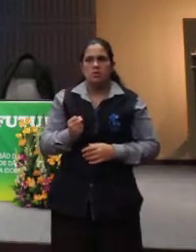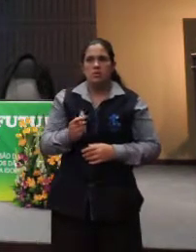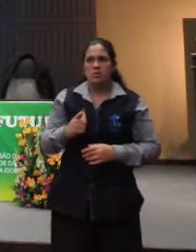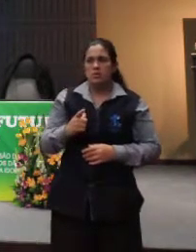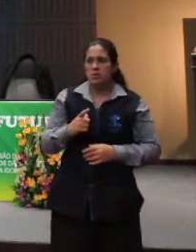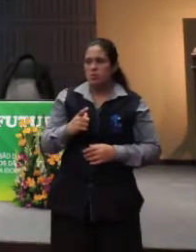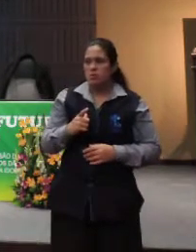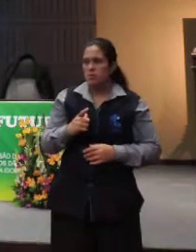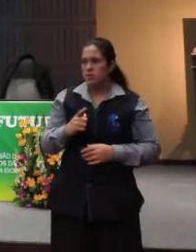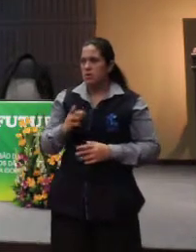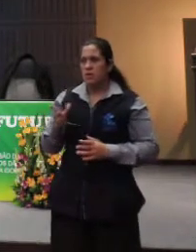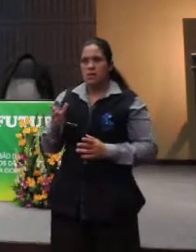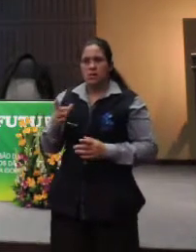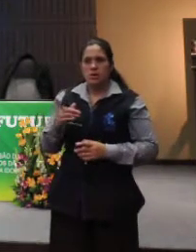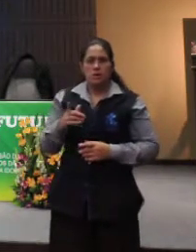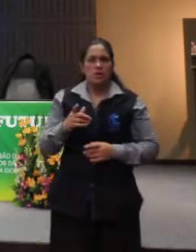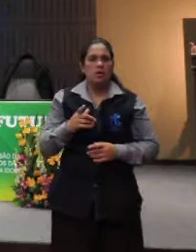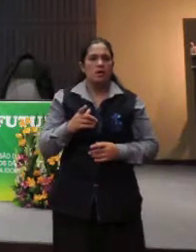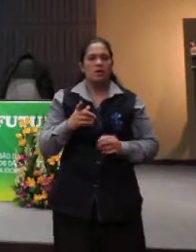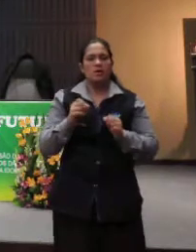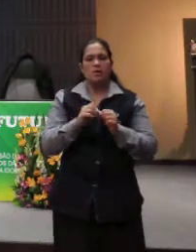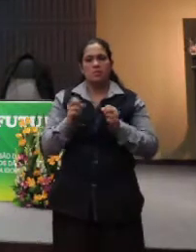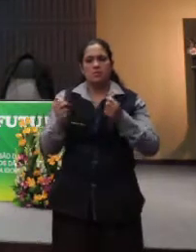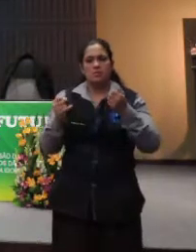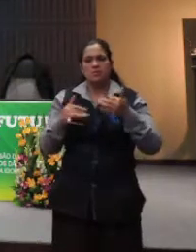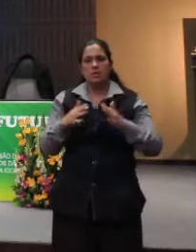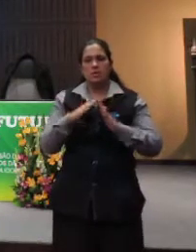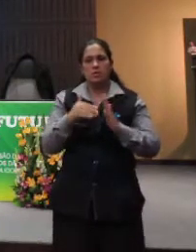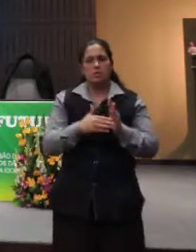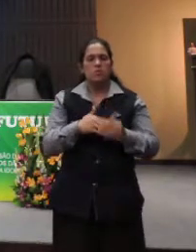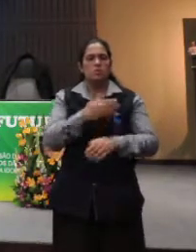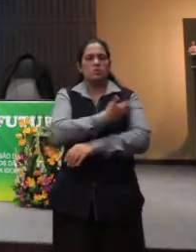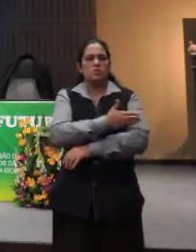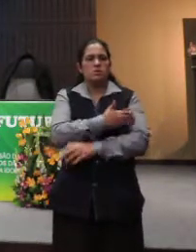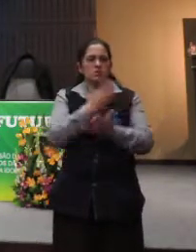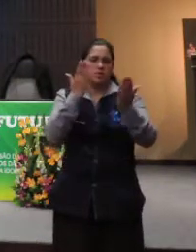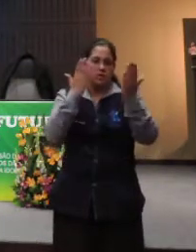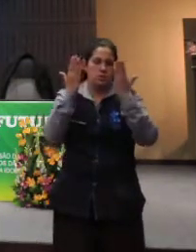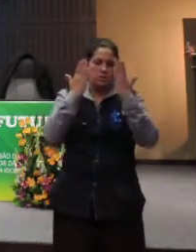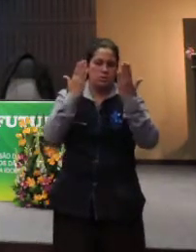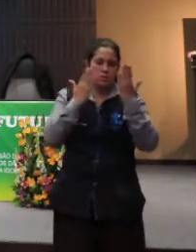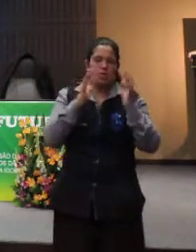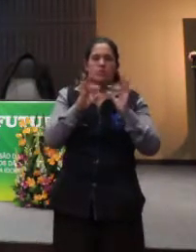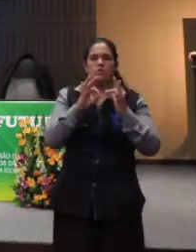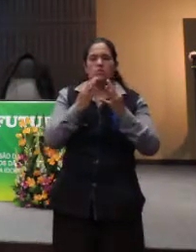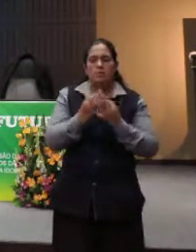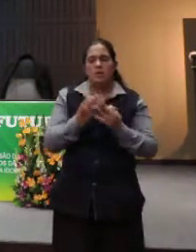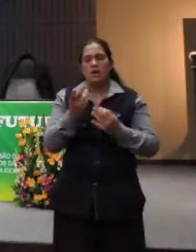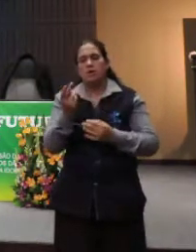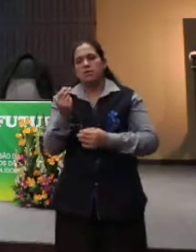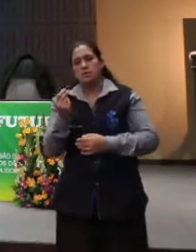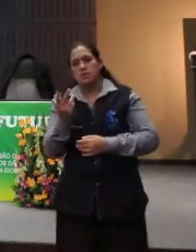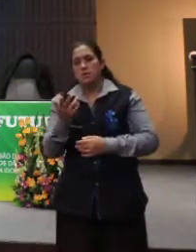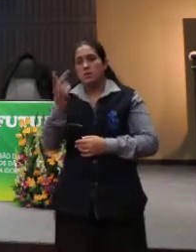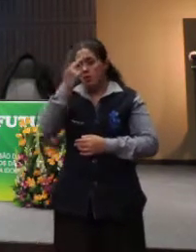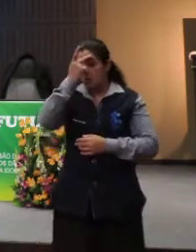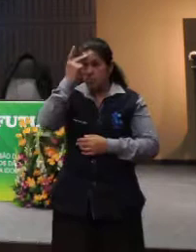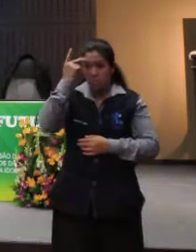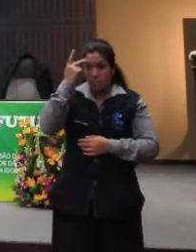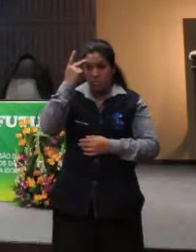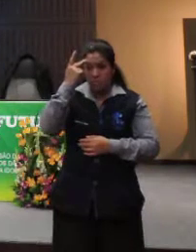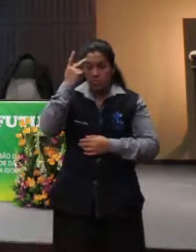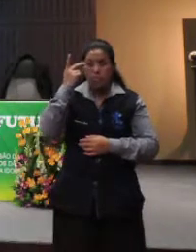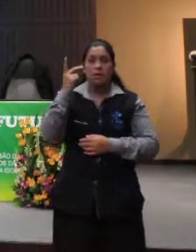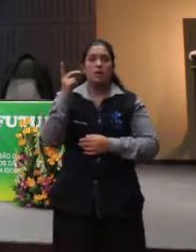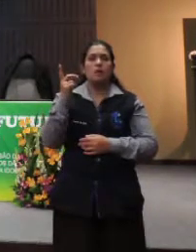por aí, ela vai estar indo nisso, por falta de uma preparação psicológica, financeira, familiar, uma preparação para a aposentadoria, a pessoa não sai